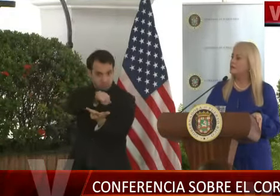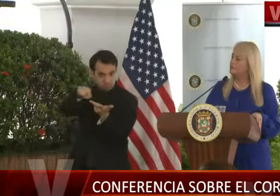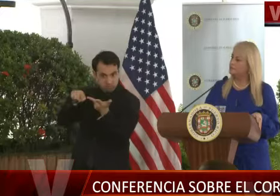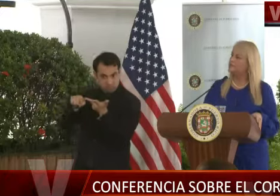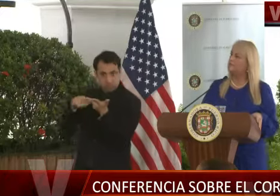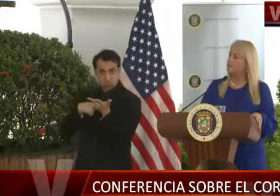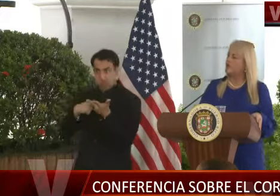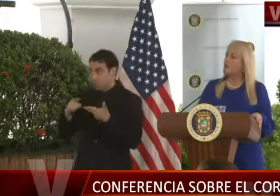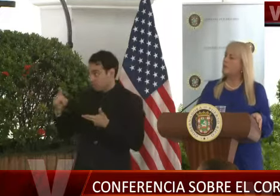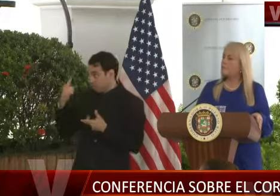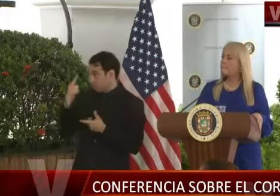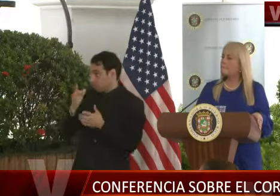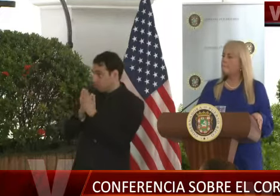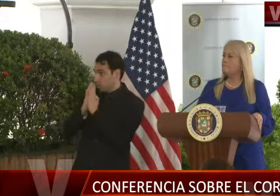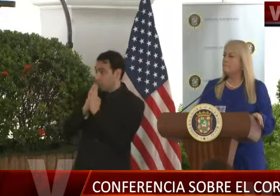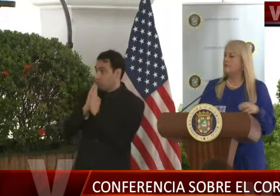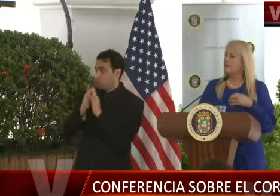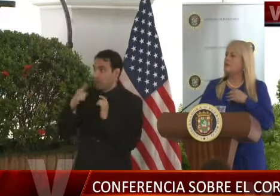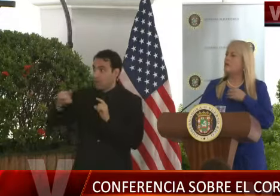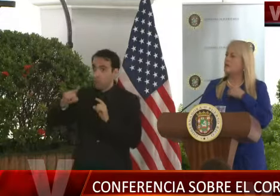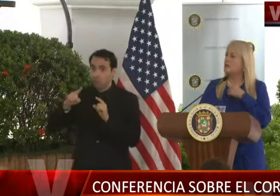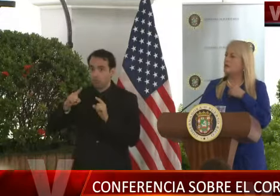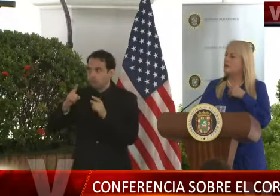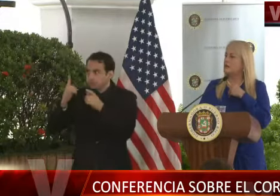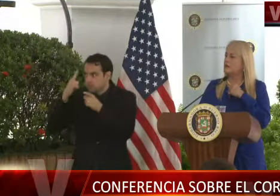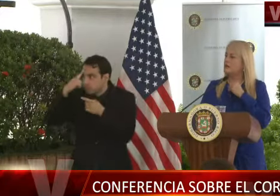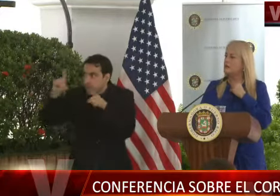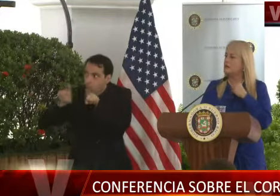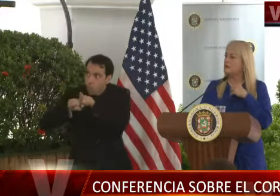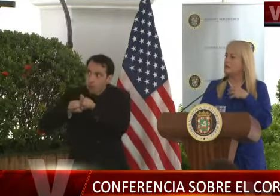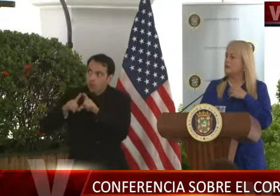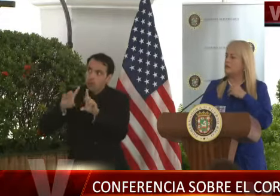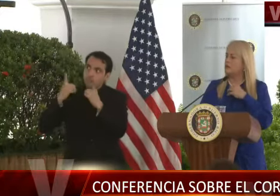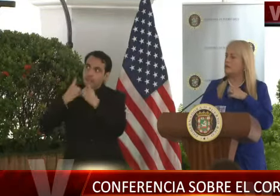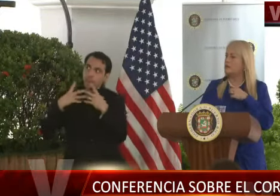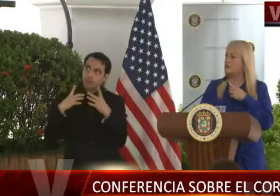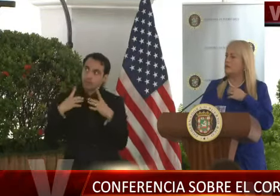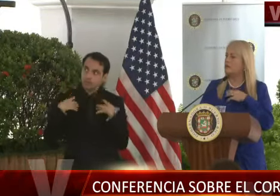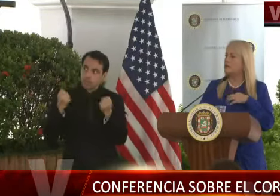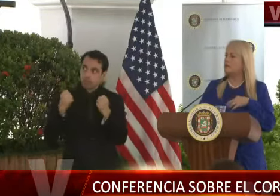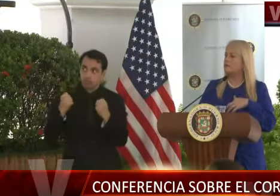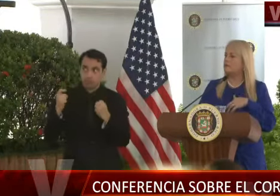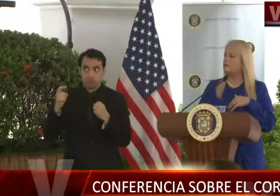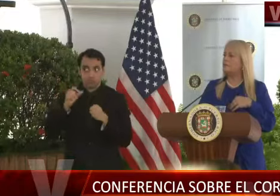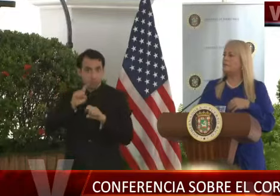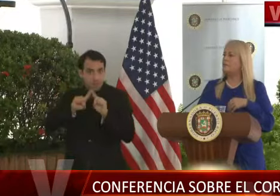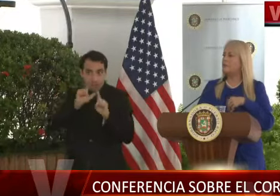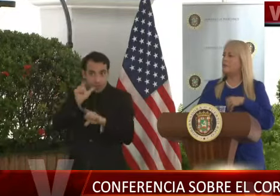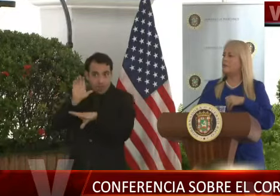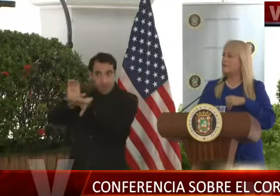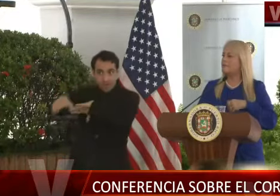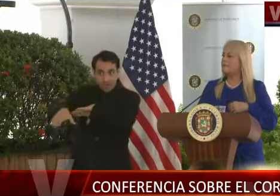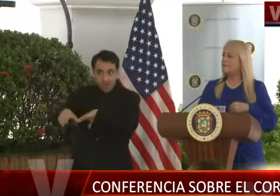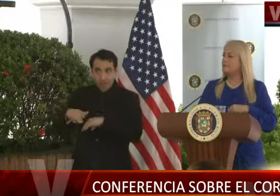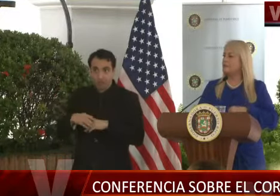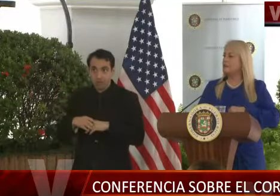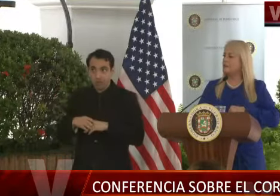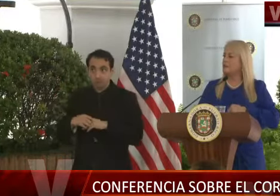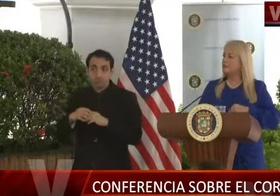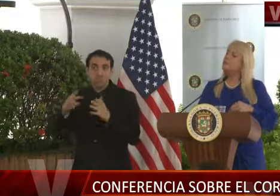municipios coordinen con salud, pero no es una obligación que ellos tengan que reportarse a salud. Esto quiere decir entonces que